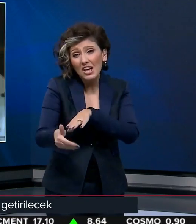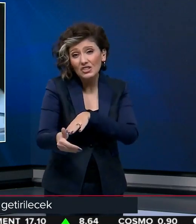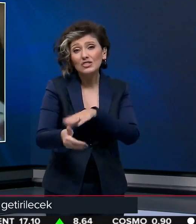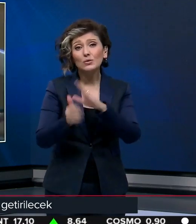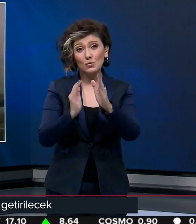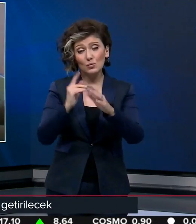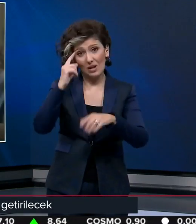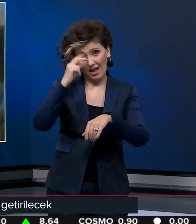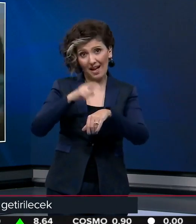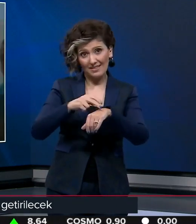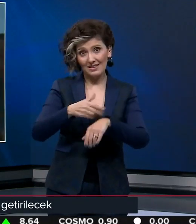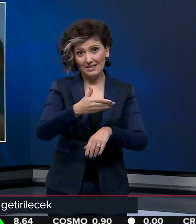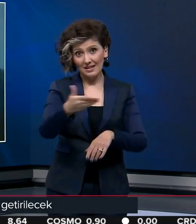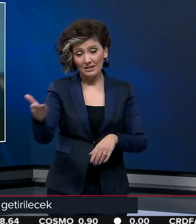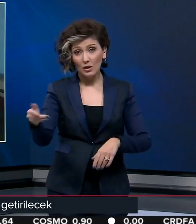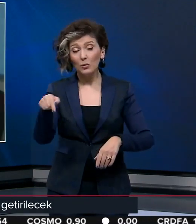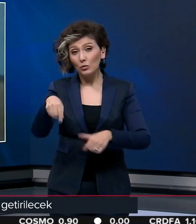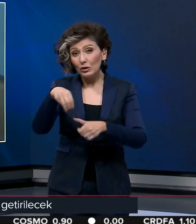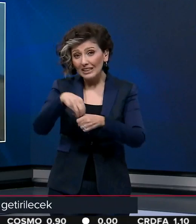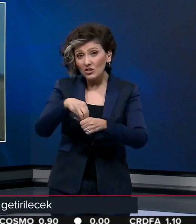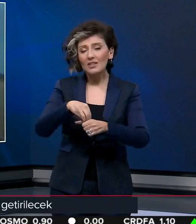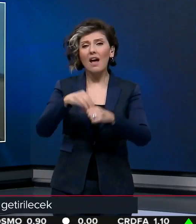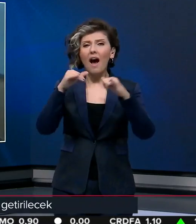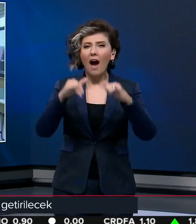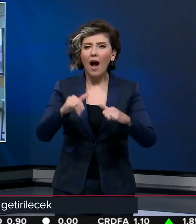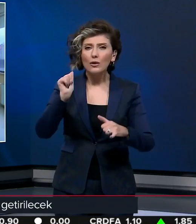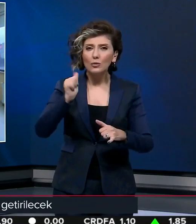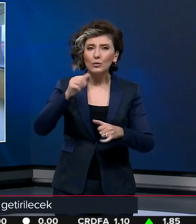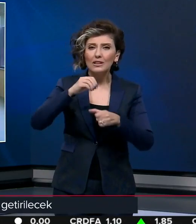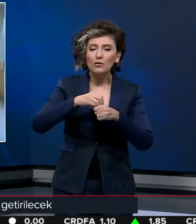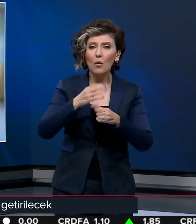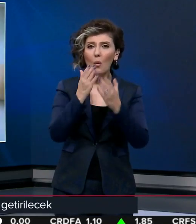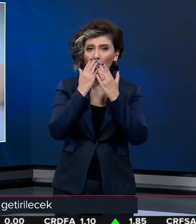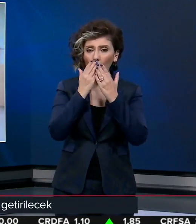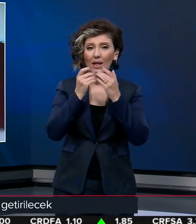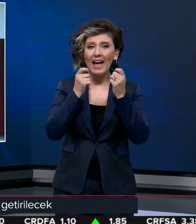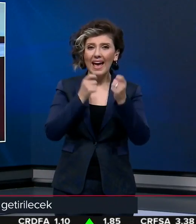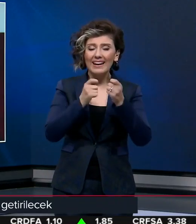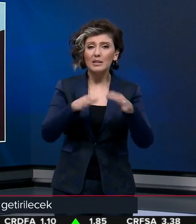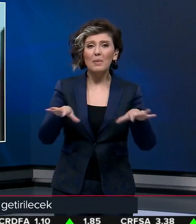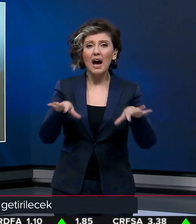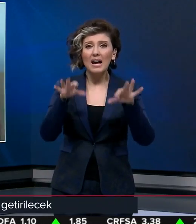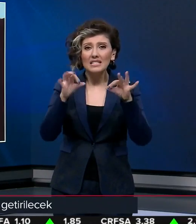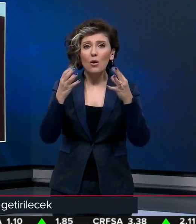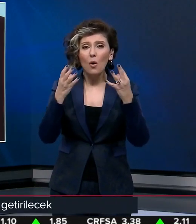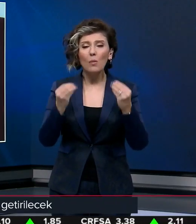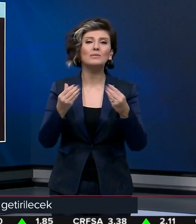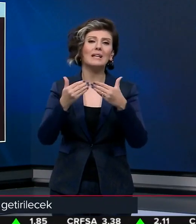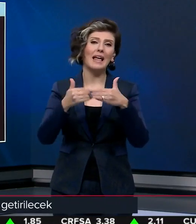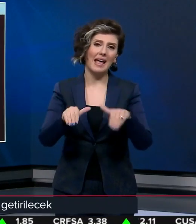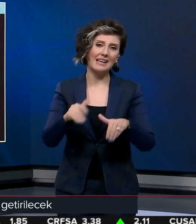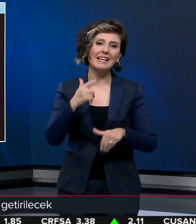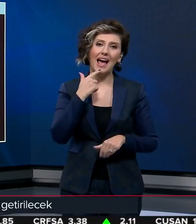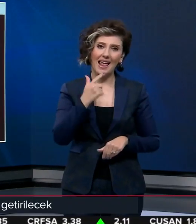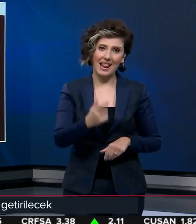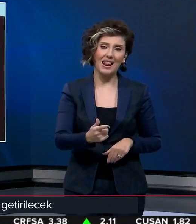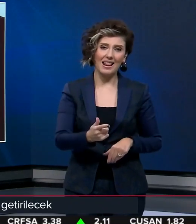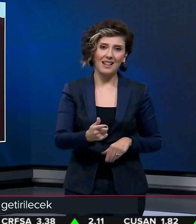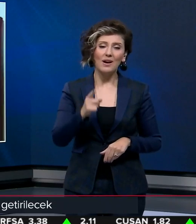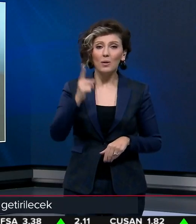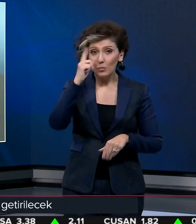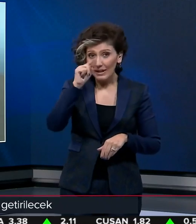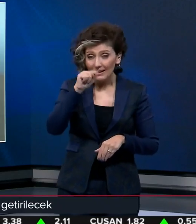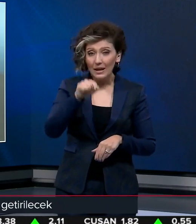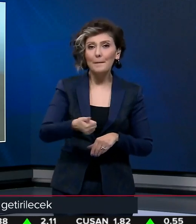kadar sürdüğü hatırlatıldı. Bu durumun aynı gün içinde okulların eğitime hazır hale getirilmesini engellediği belirtildi.